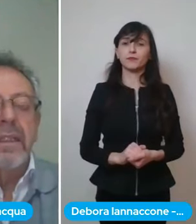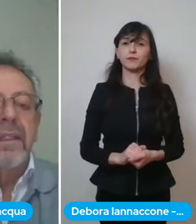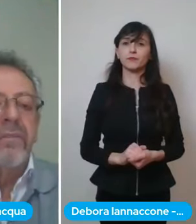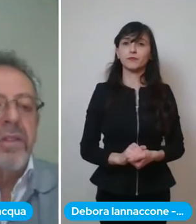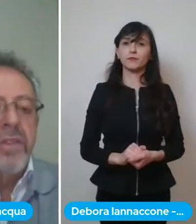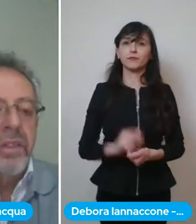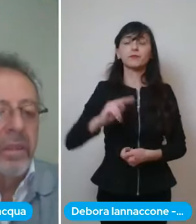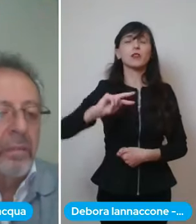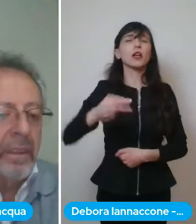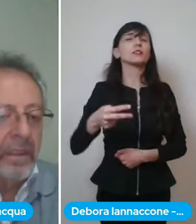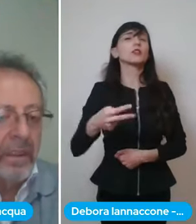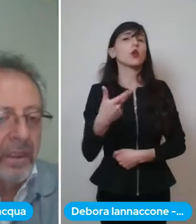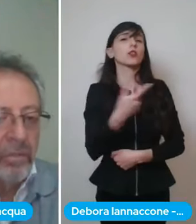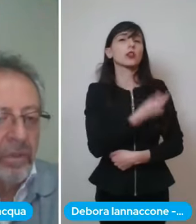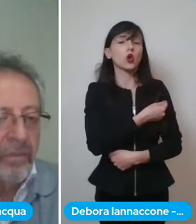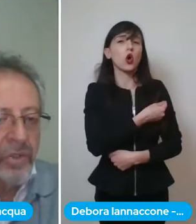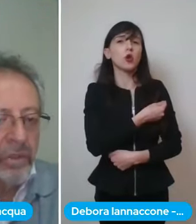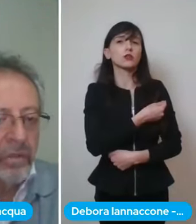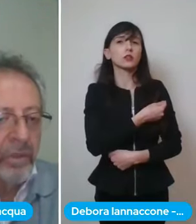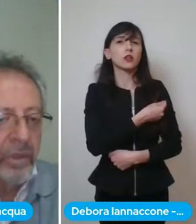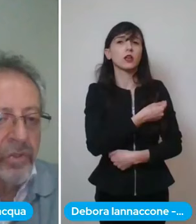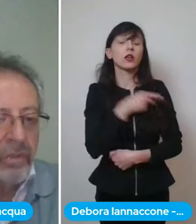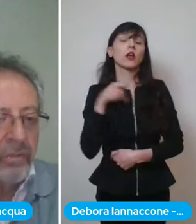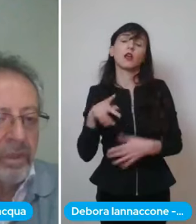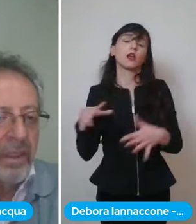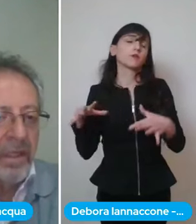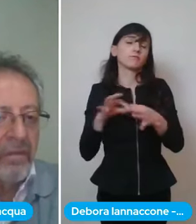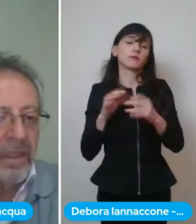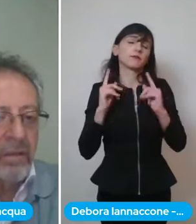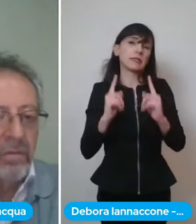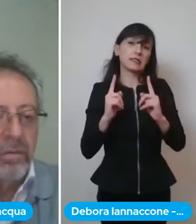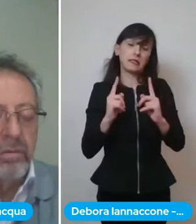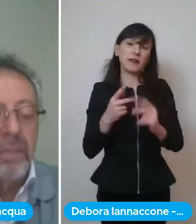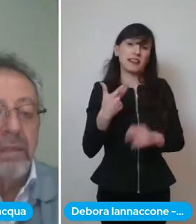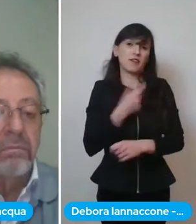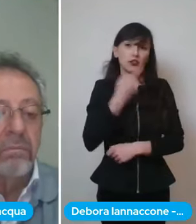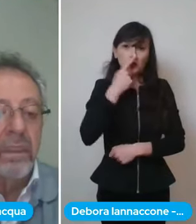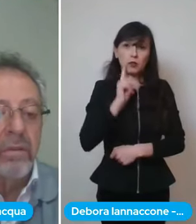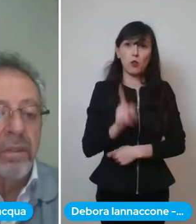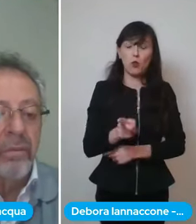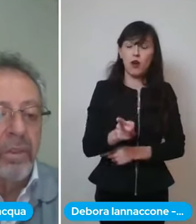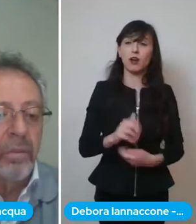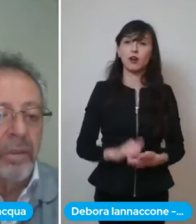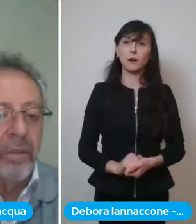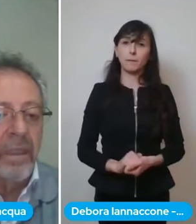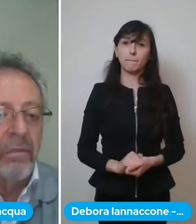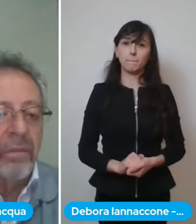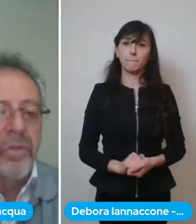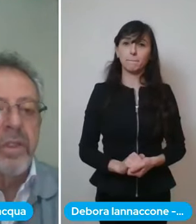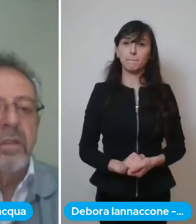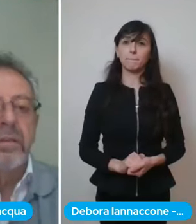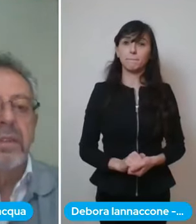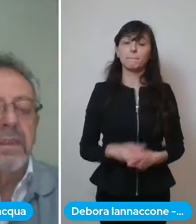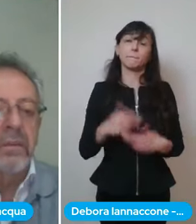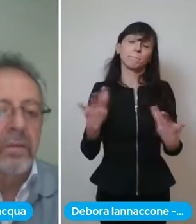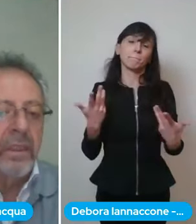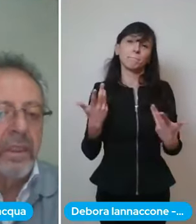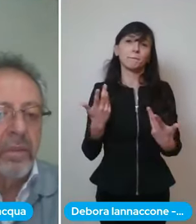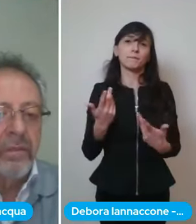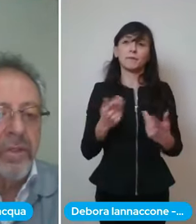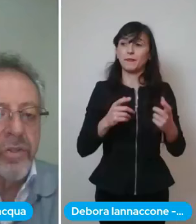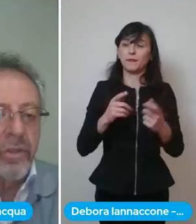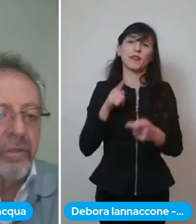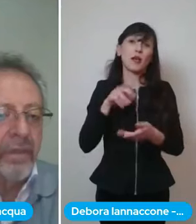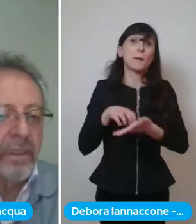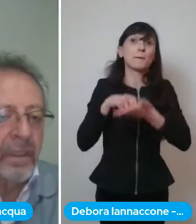del vaccino dipende dal tipo di vaccino come dicevo quindi chi ha fatto ma d'altronde quando prenotate un vaccino a seconda